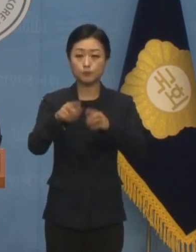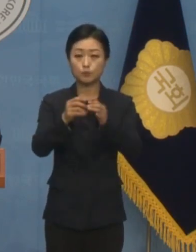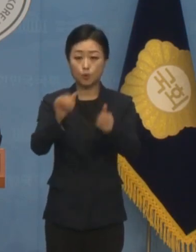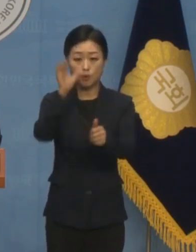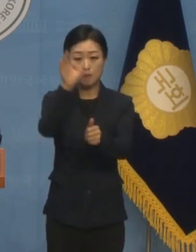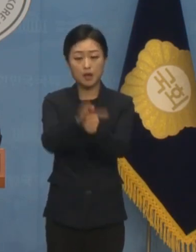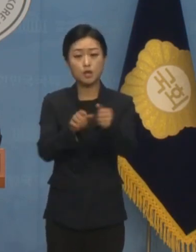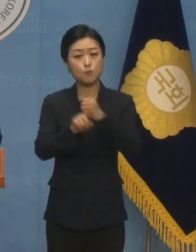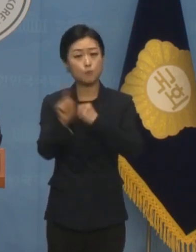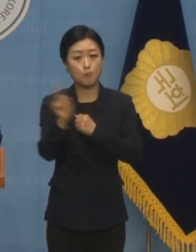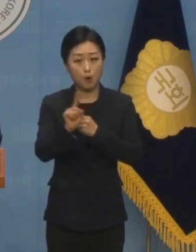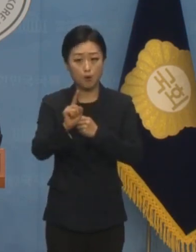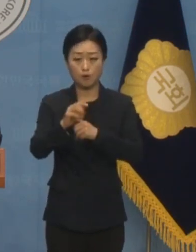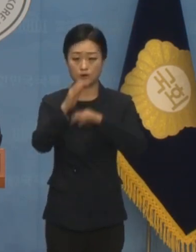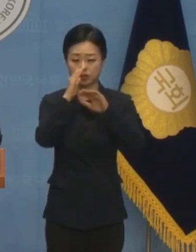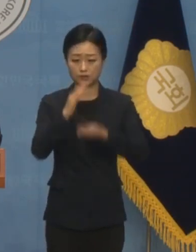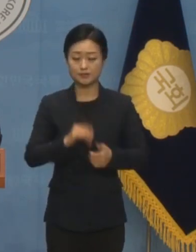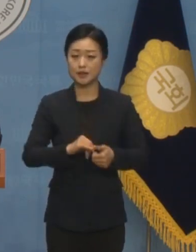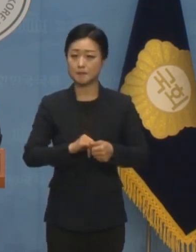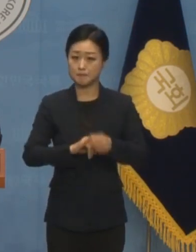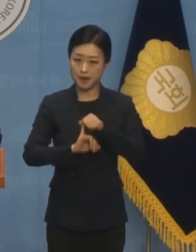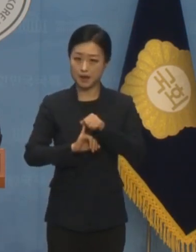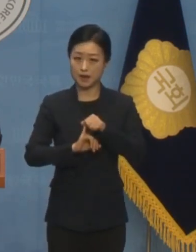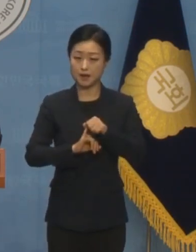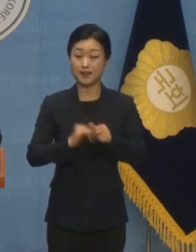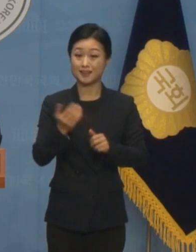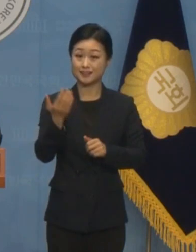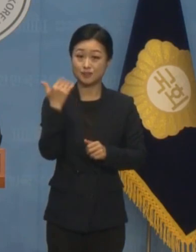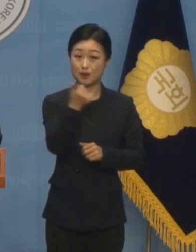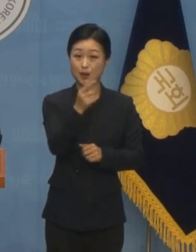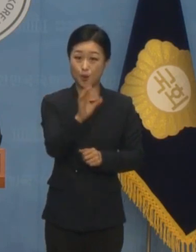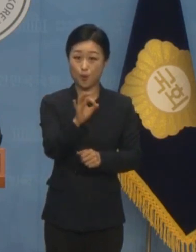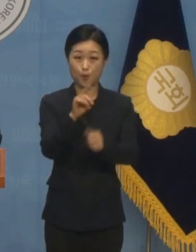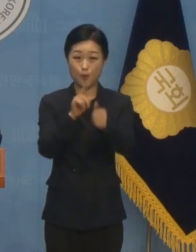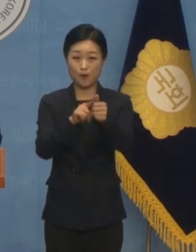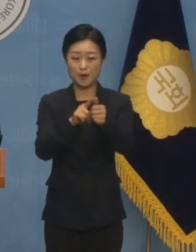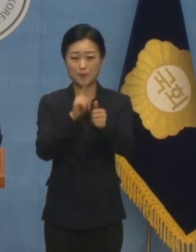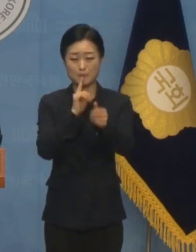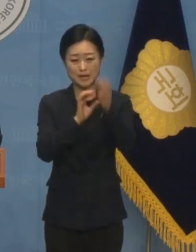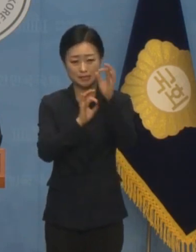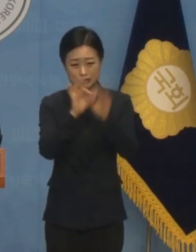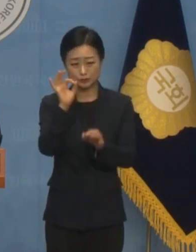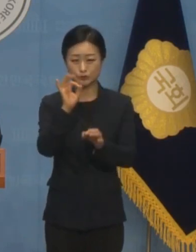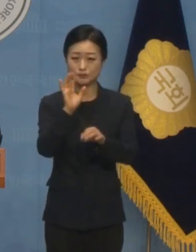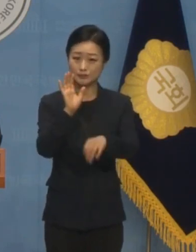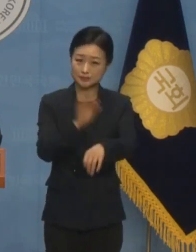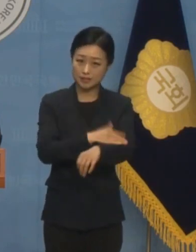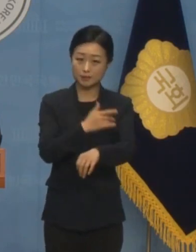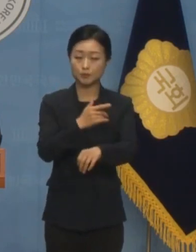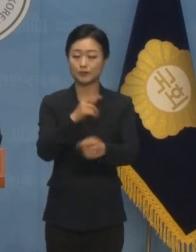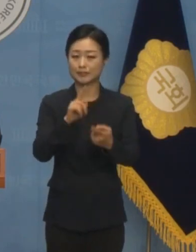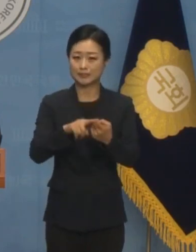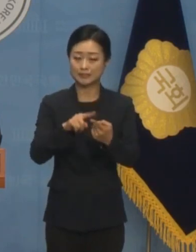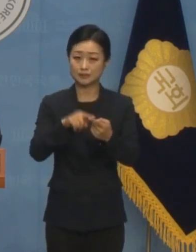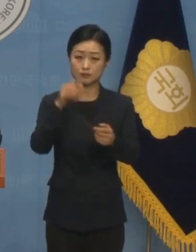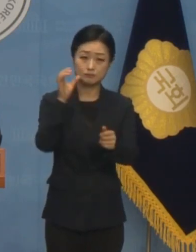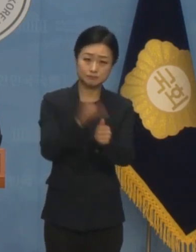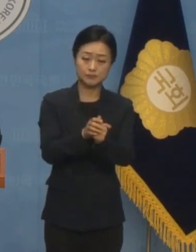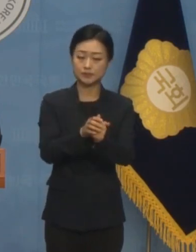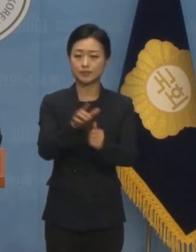하자와 불미스러운 은행으로 무리를 일으킨 전력이 있는 홍감독 내정에 대해